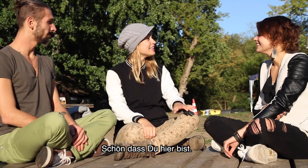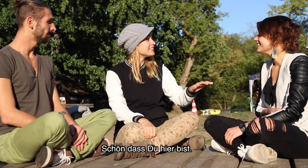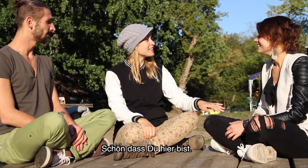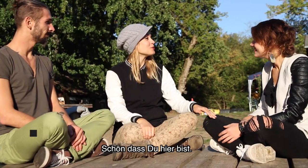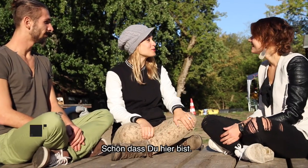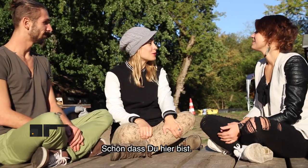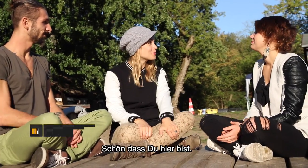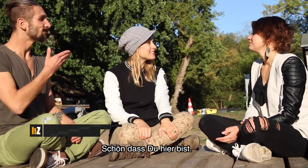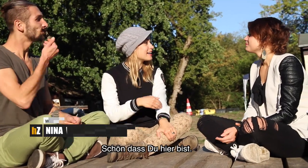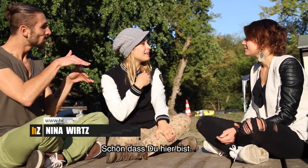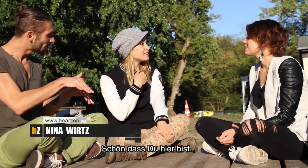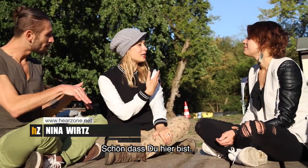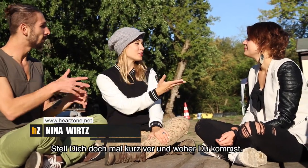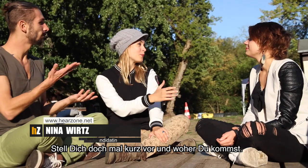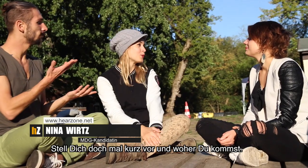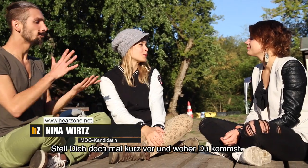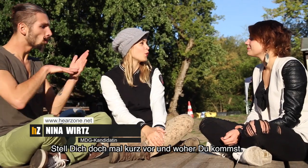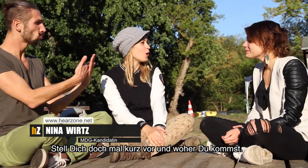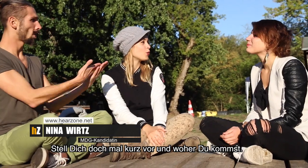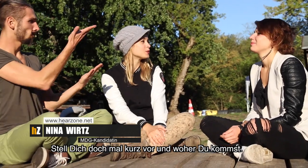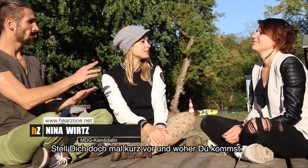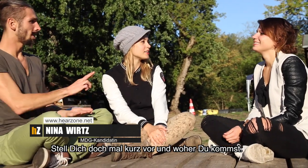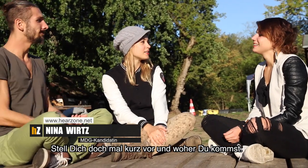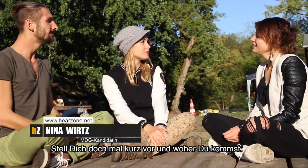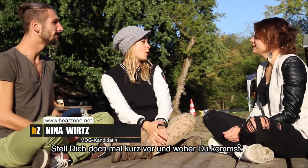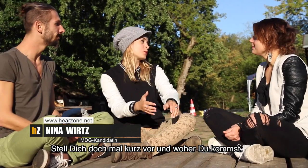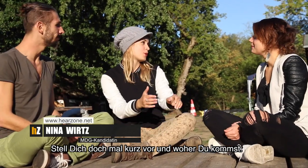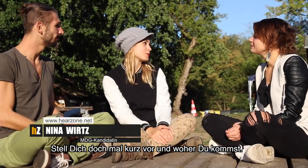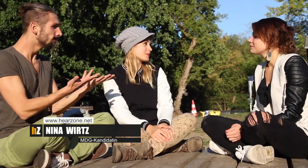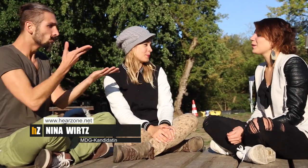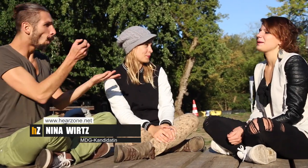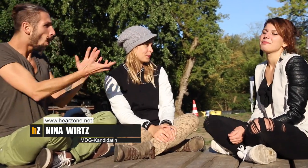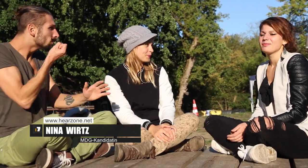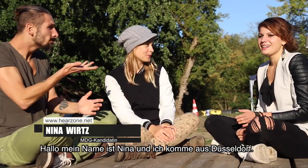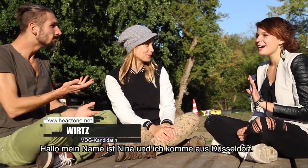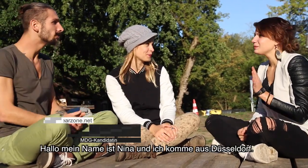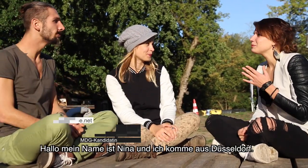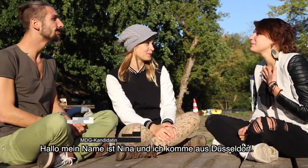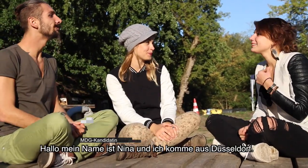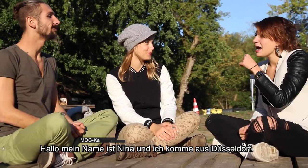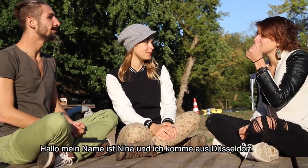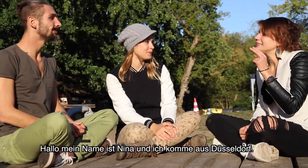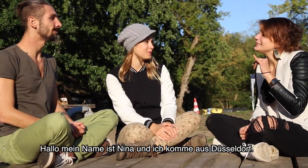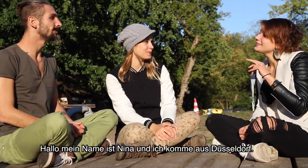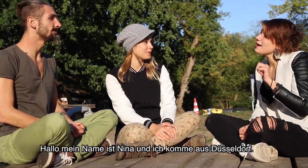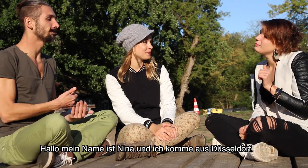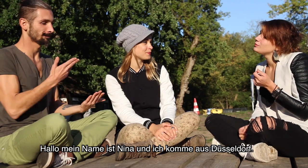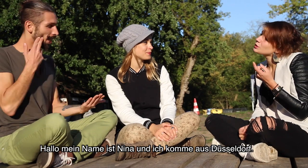Ja, schön, dass du hier bist. Stell dich doch mal kurz vor, woher du kommst. Hallo, mein Name ist Nina. Ich